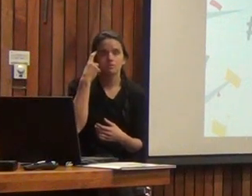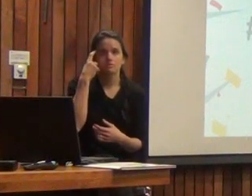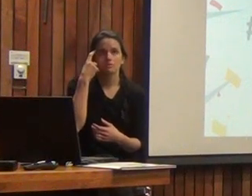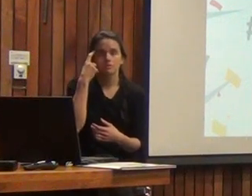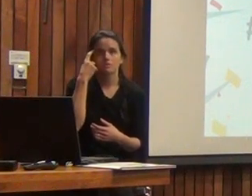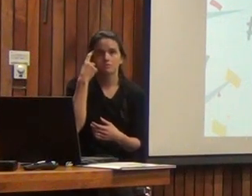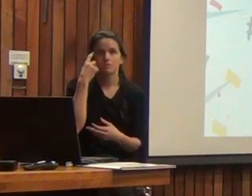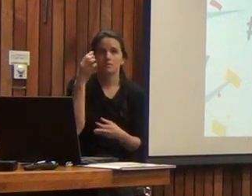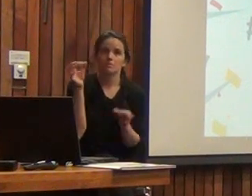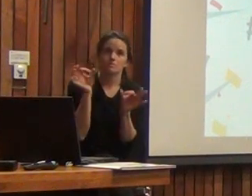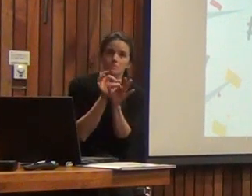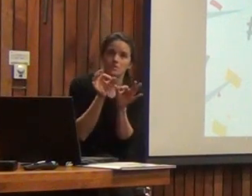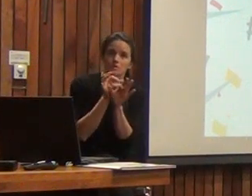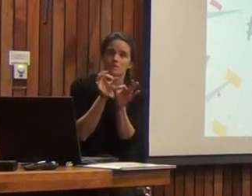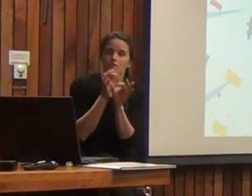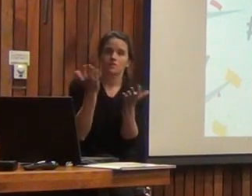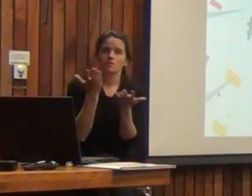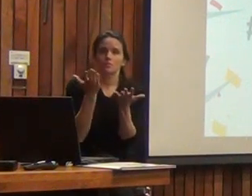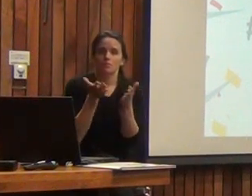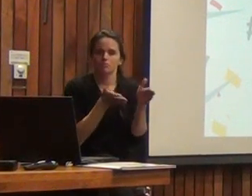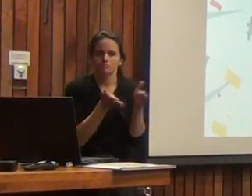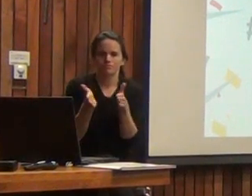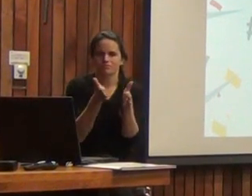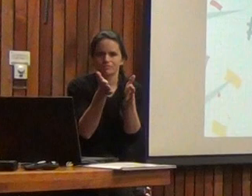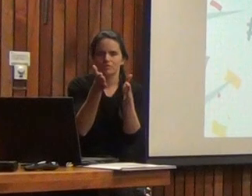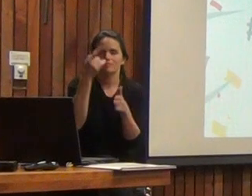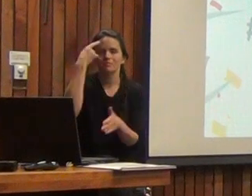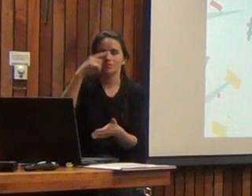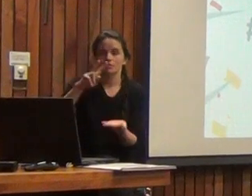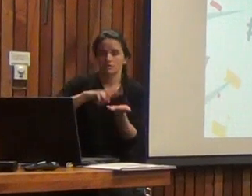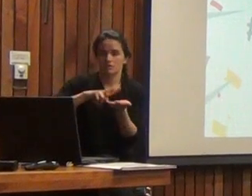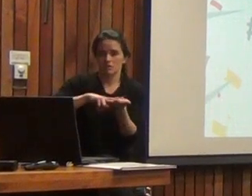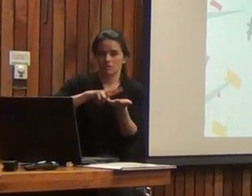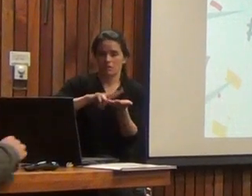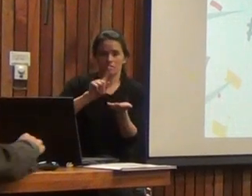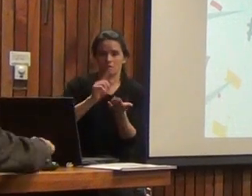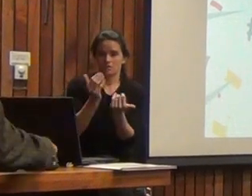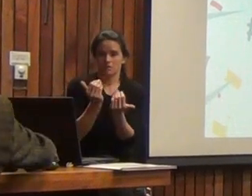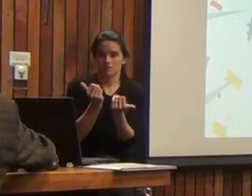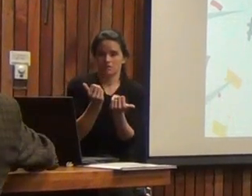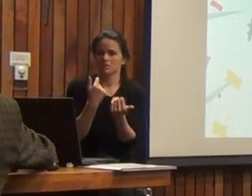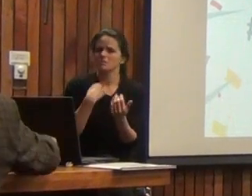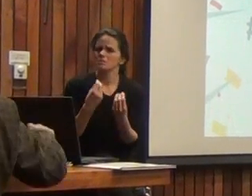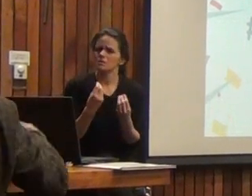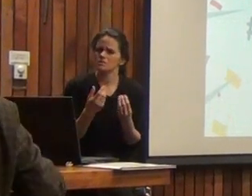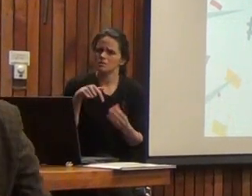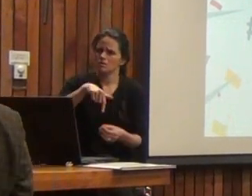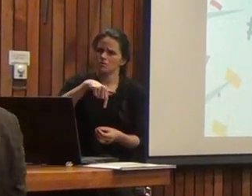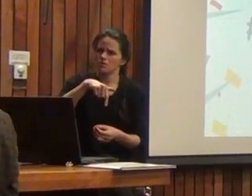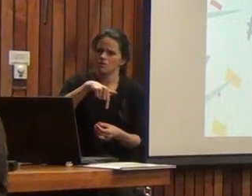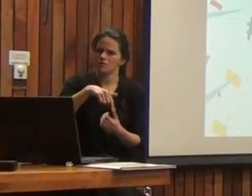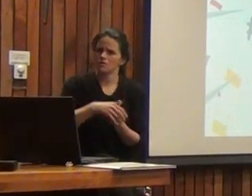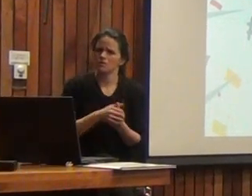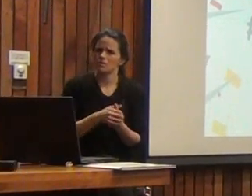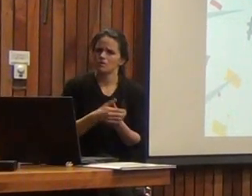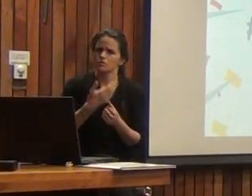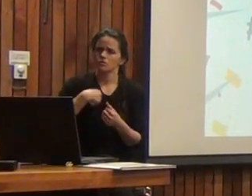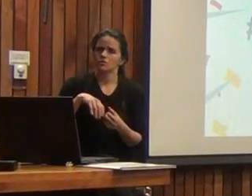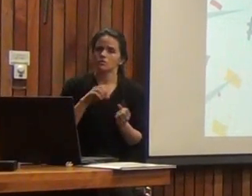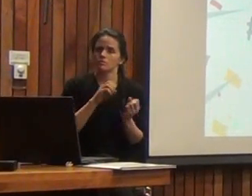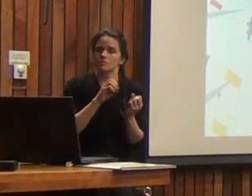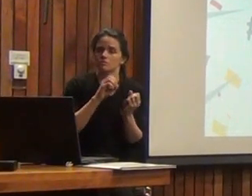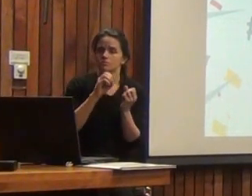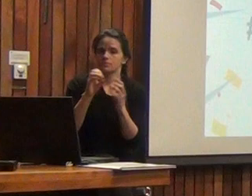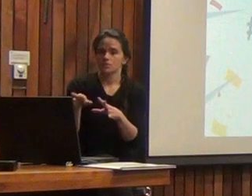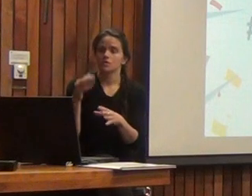ejercicios más bien de optimización de ruta, pero la práctica no era necesario. Hoy día lo que pasa es que cuando nos toca dejar a